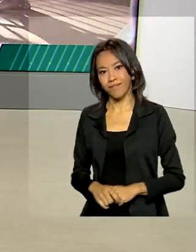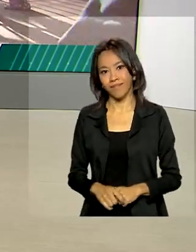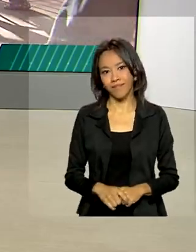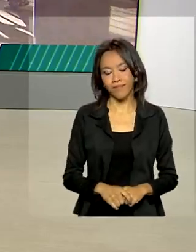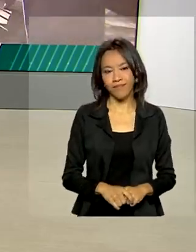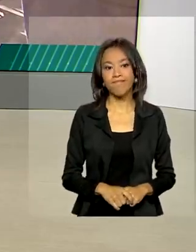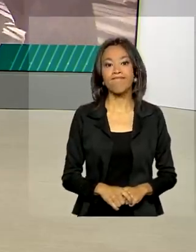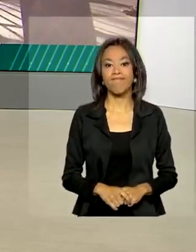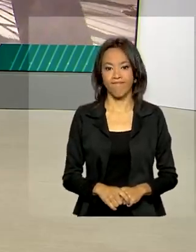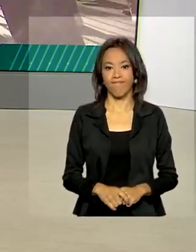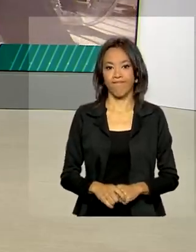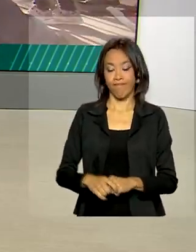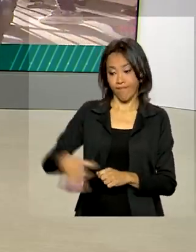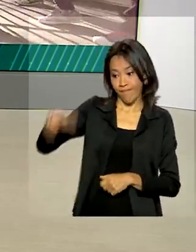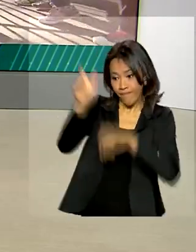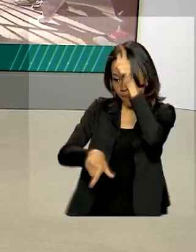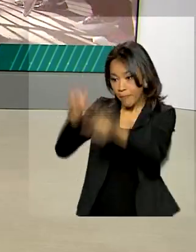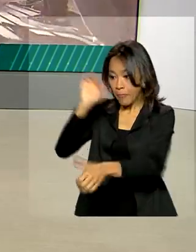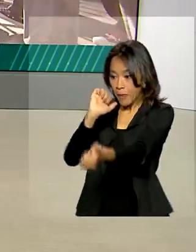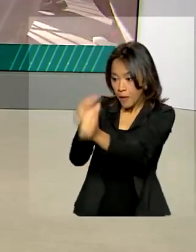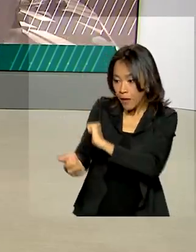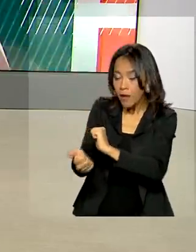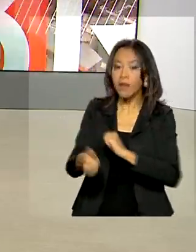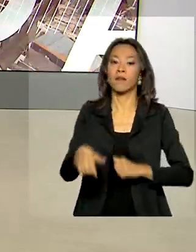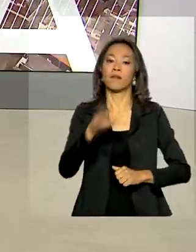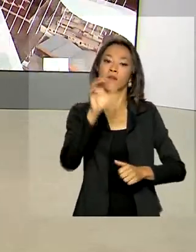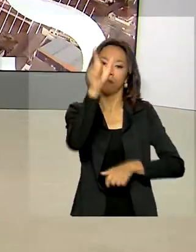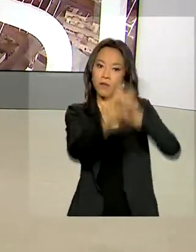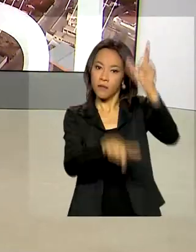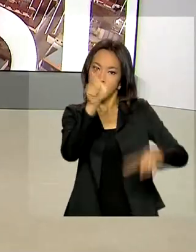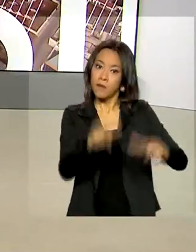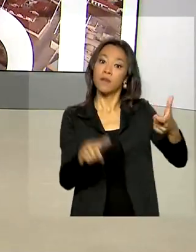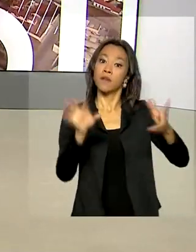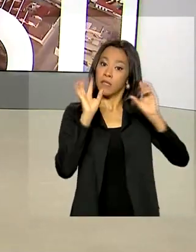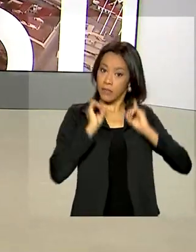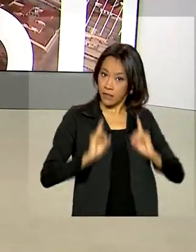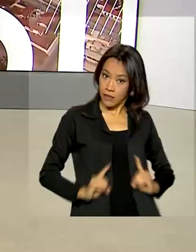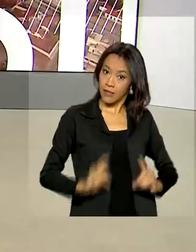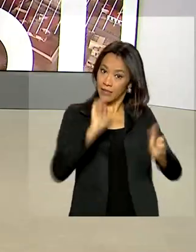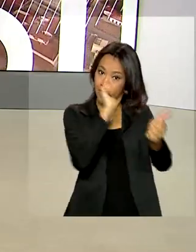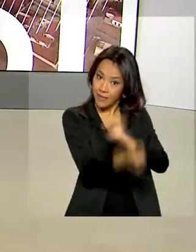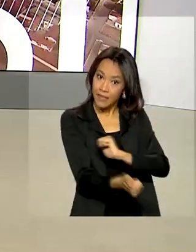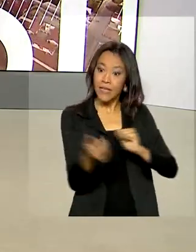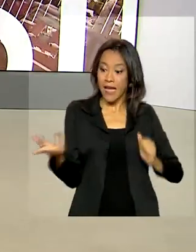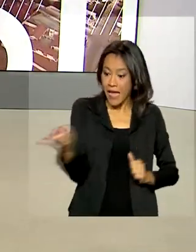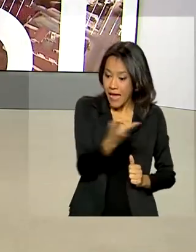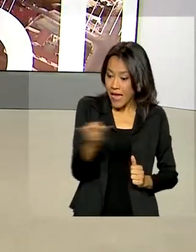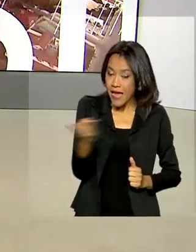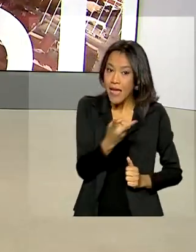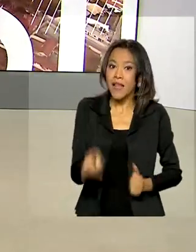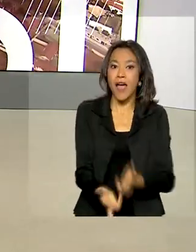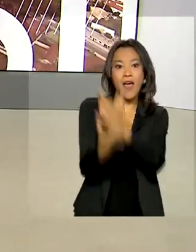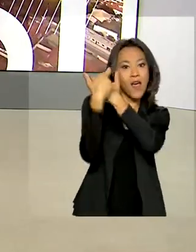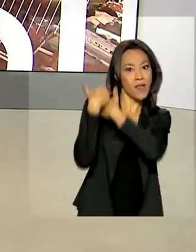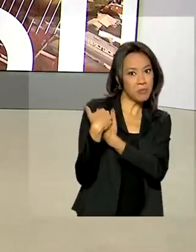Os atletas olímpicos e paralímpicos que estiveram em Tóquio e foram responsáveis pela melhor campanha do Brasil nos